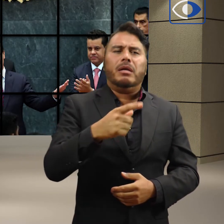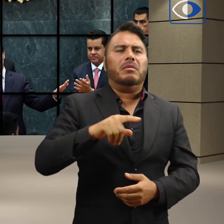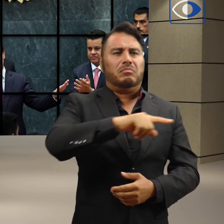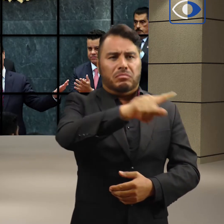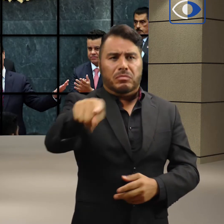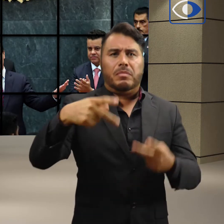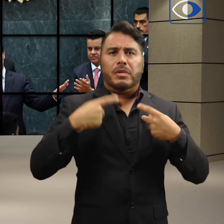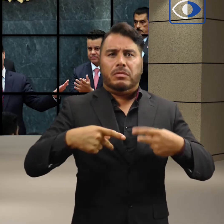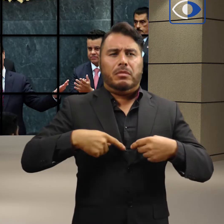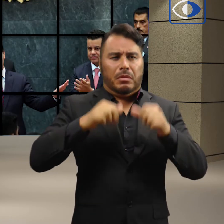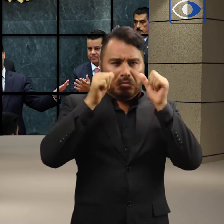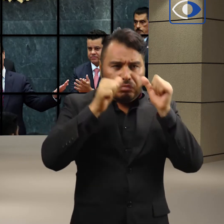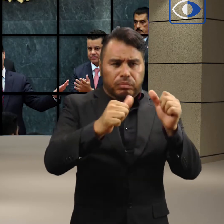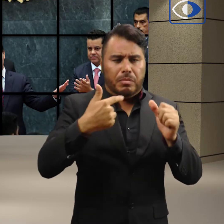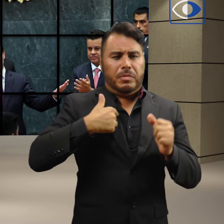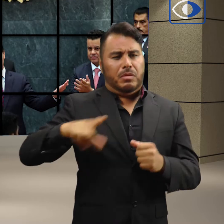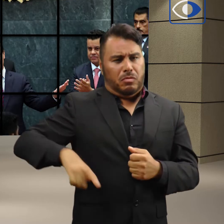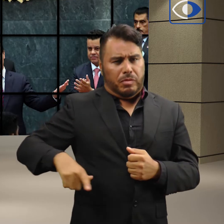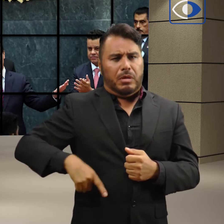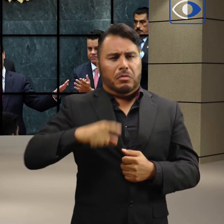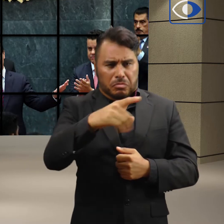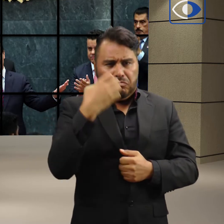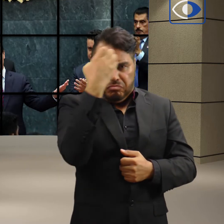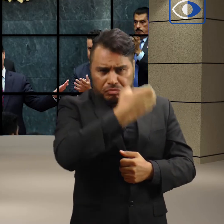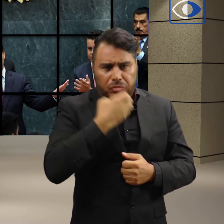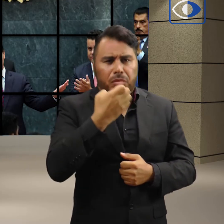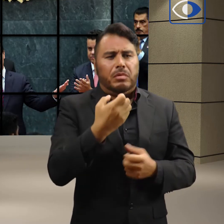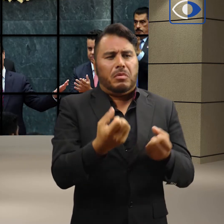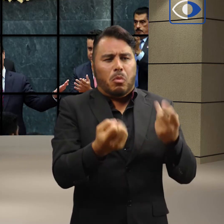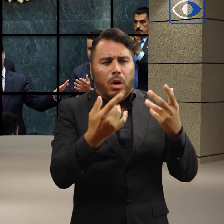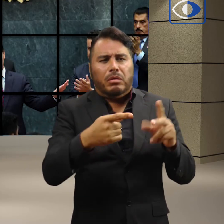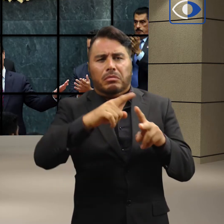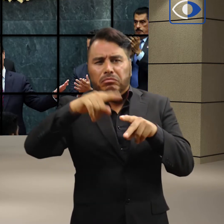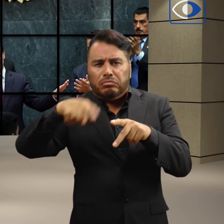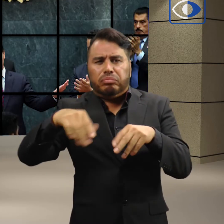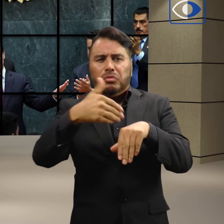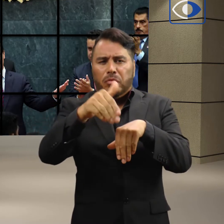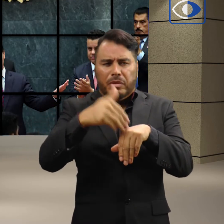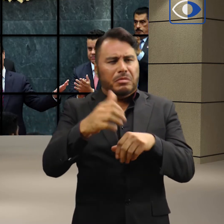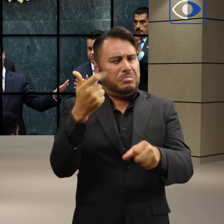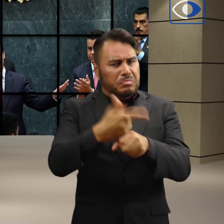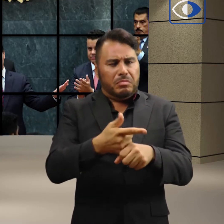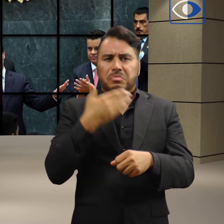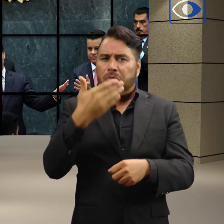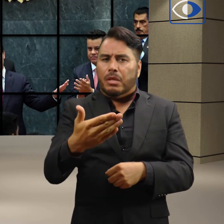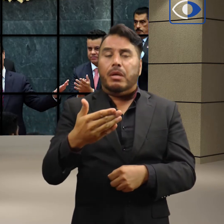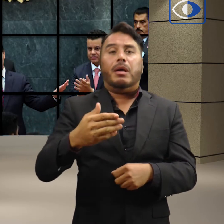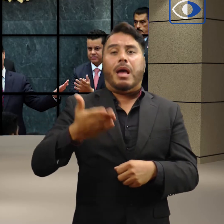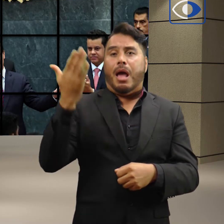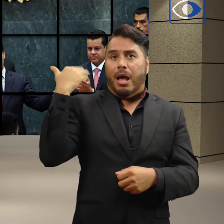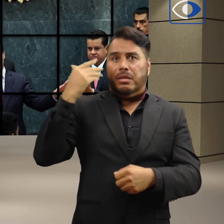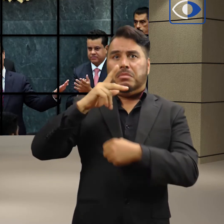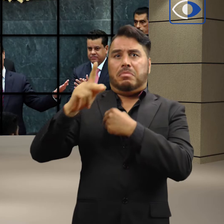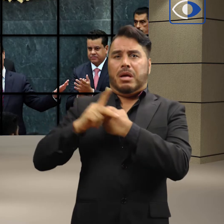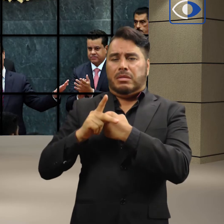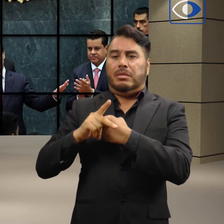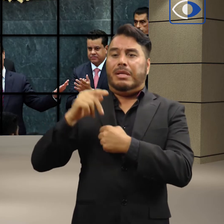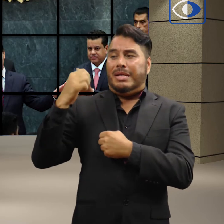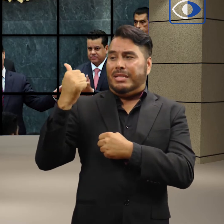una evaluación de su sexenio con hechos y cifras e insistió en que el país está mejor que hace seis años. En su discurso